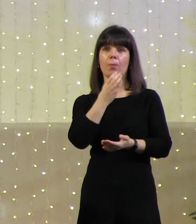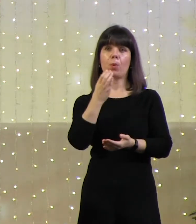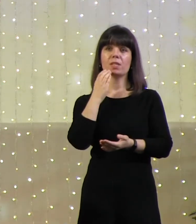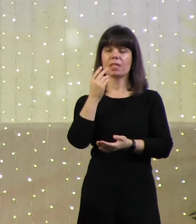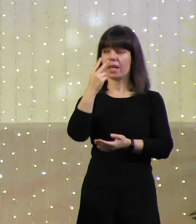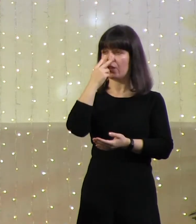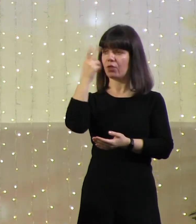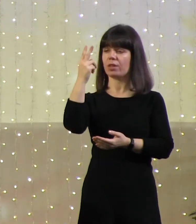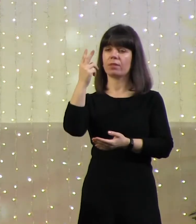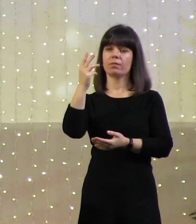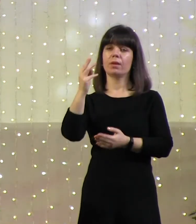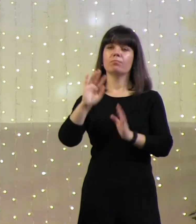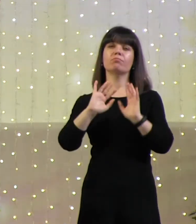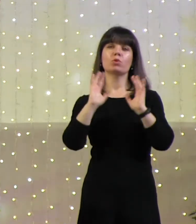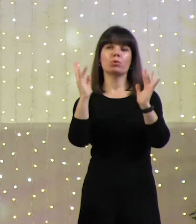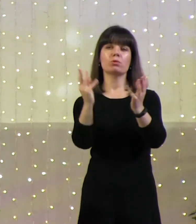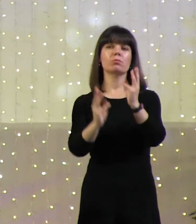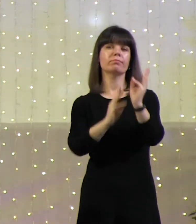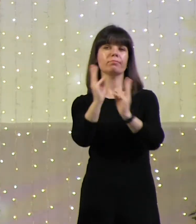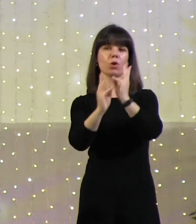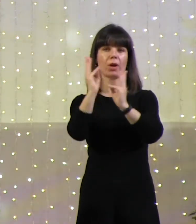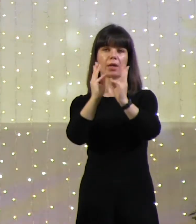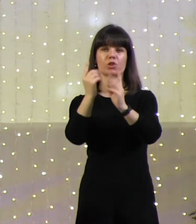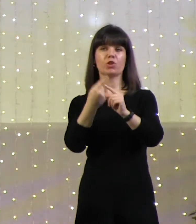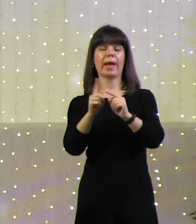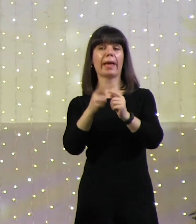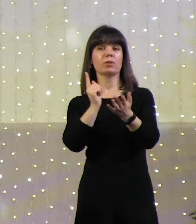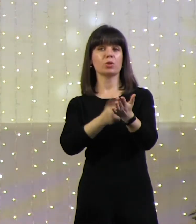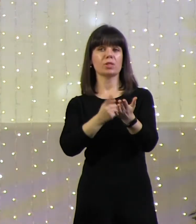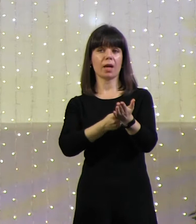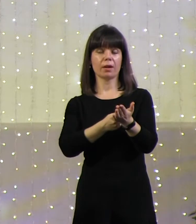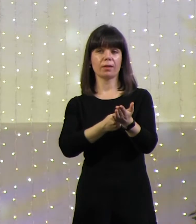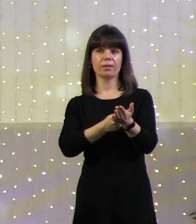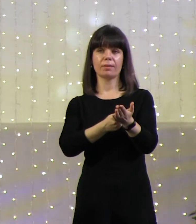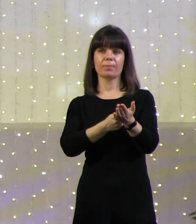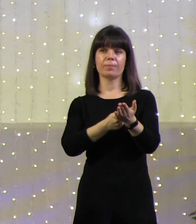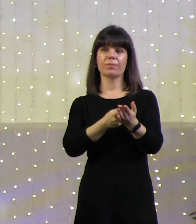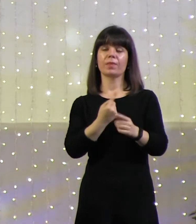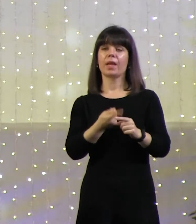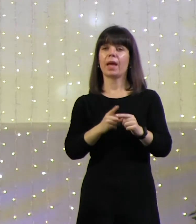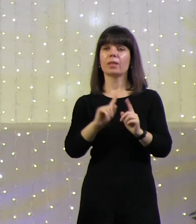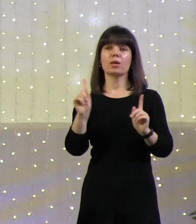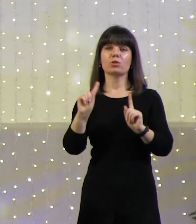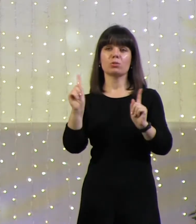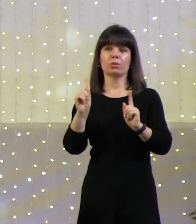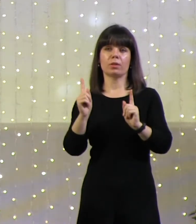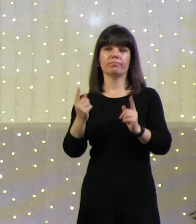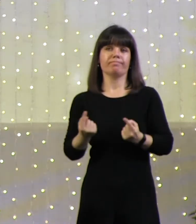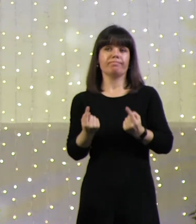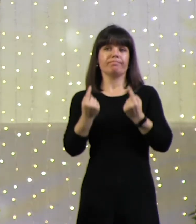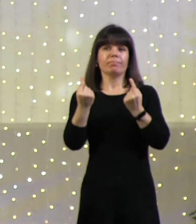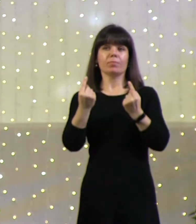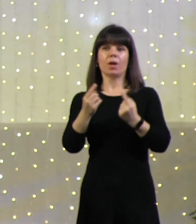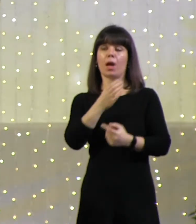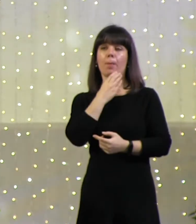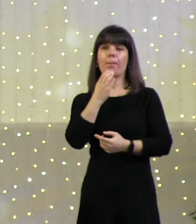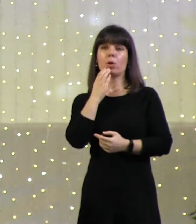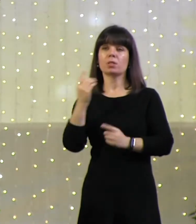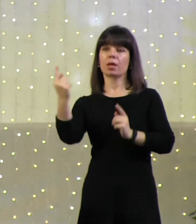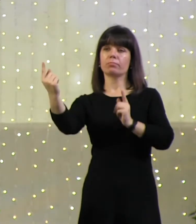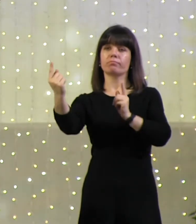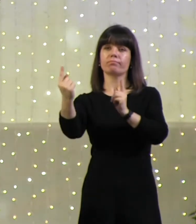видит горящий куст. Это знамение, это знак, это что-то впечатляющее. Он подходит к нему.